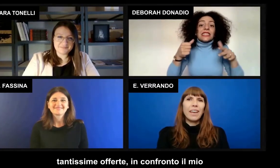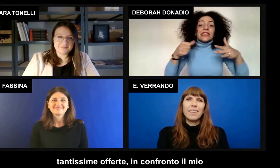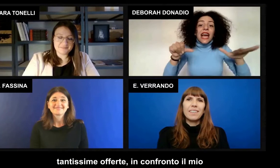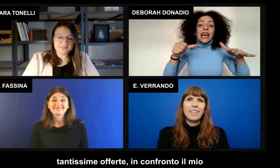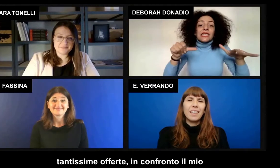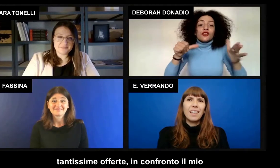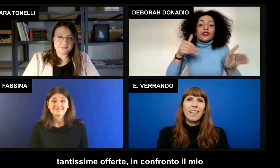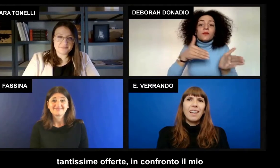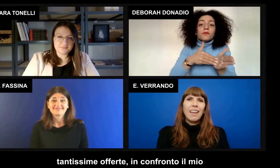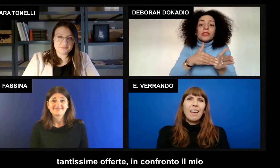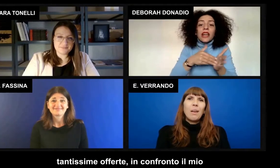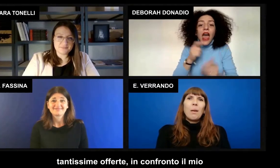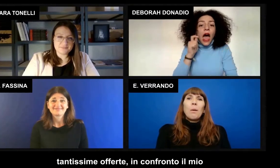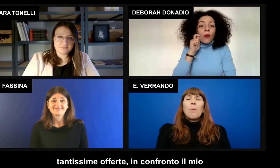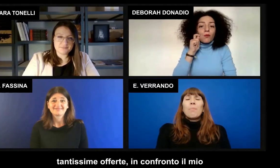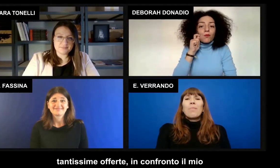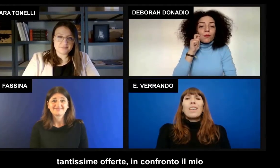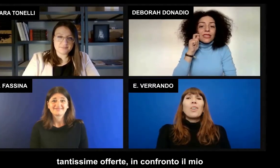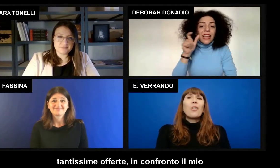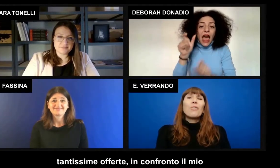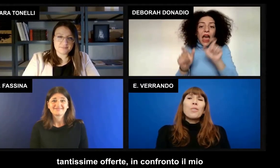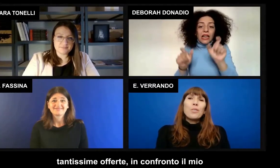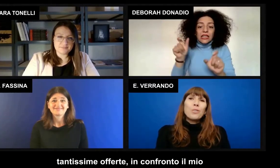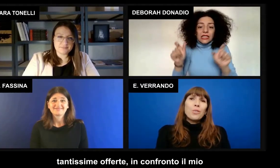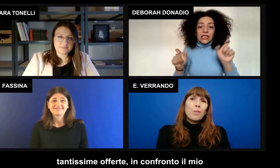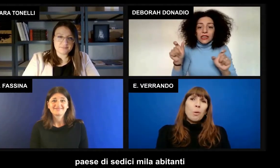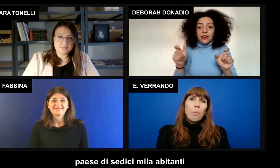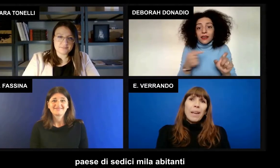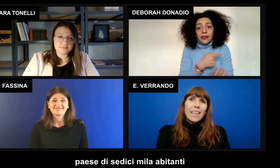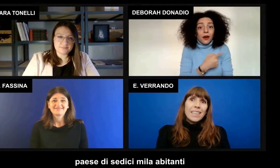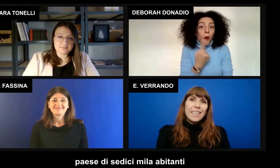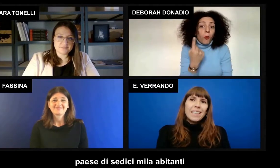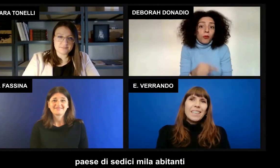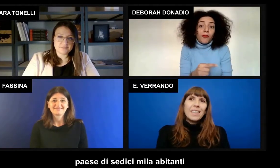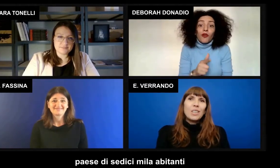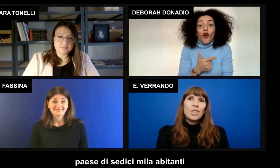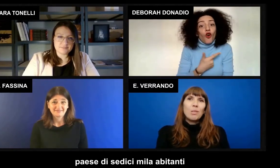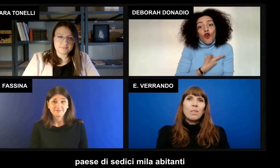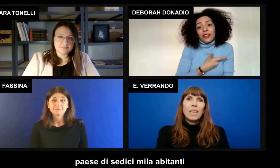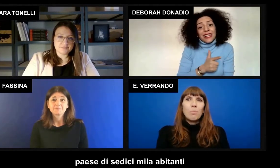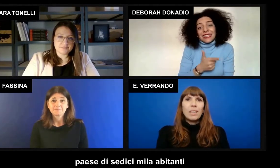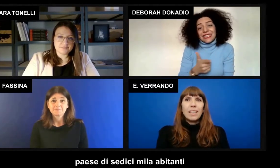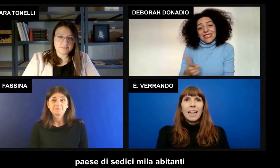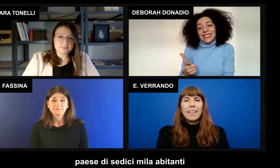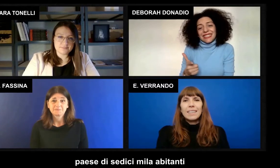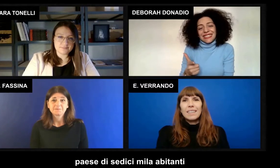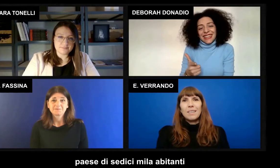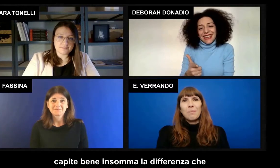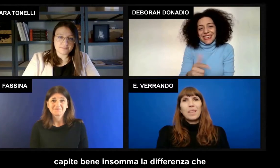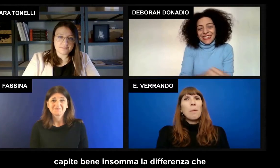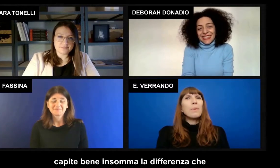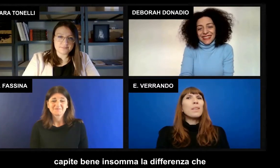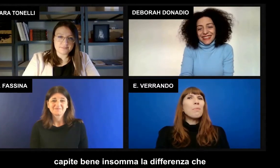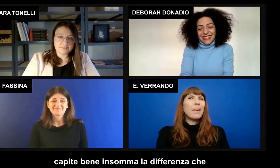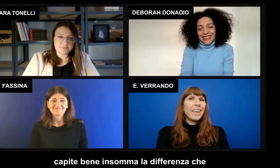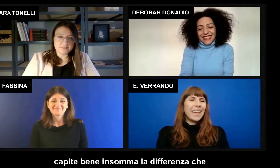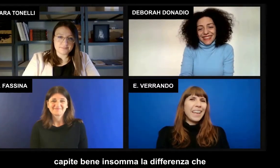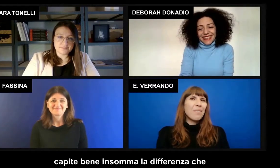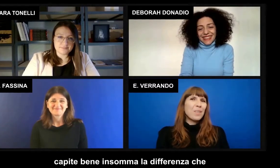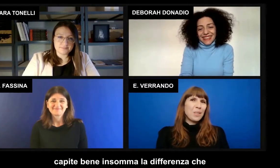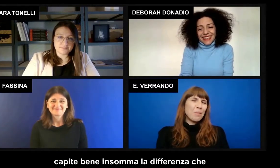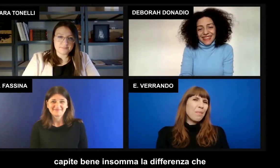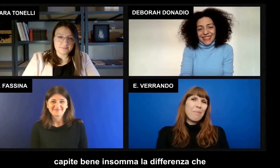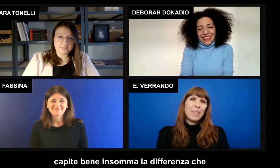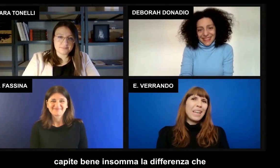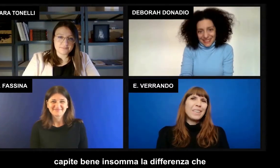offerte. in confronto il mio paese di 16.000 abitanti capite bene